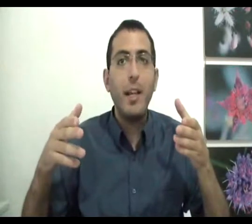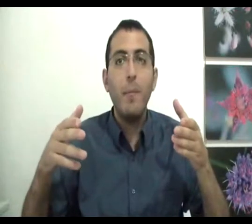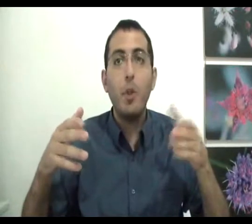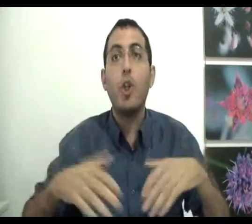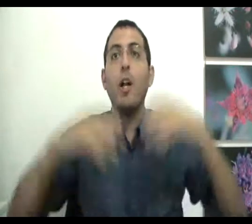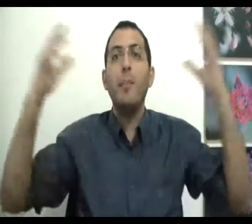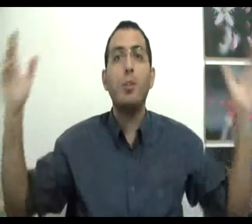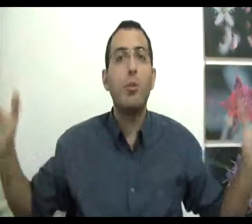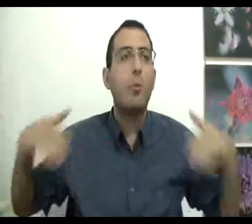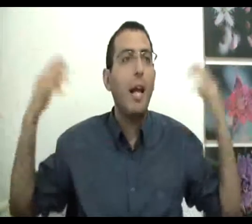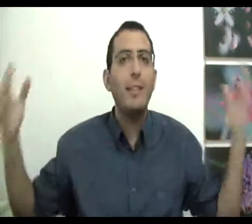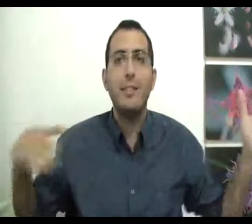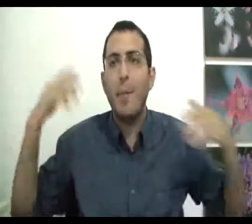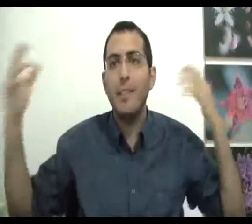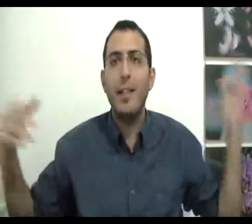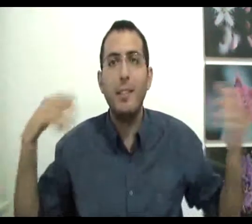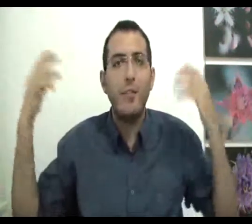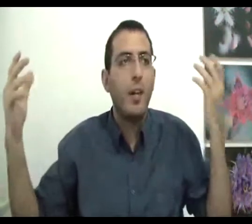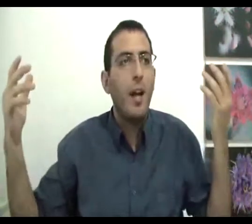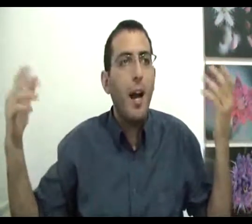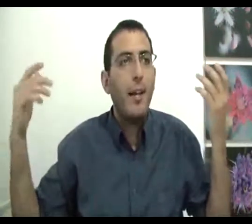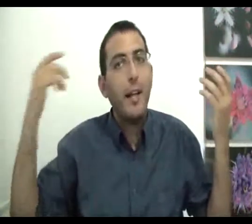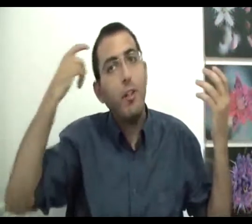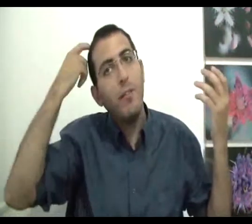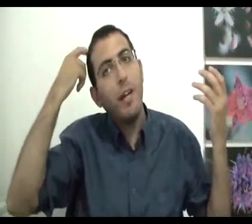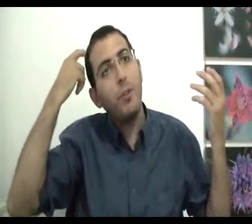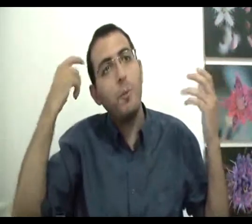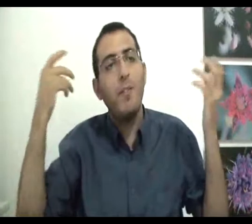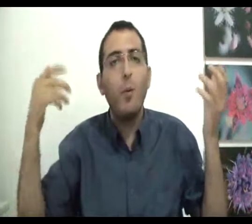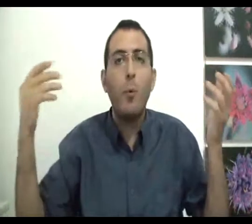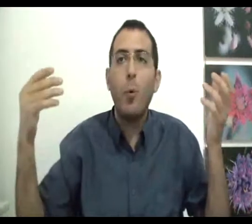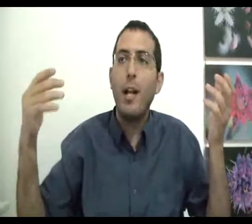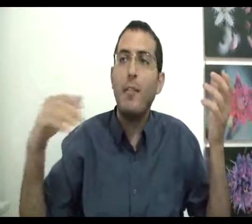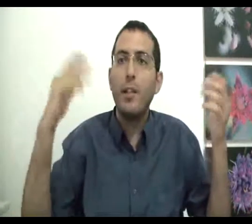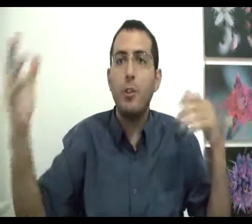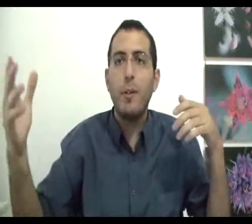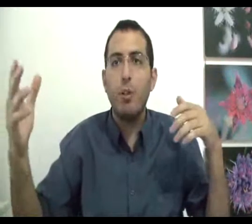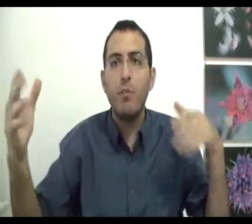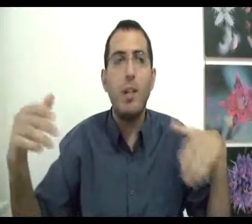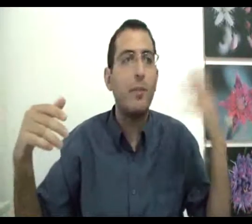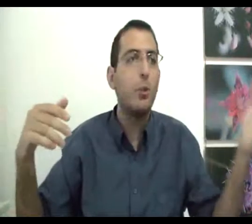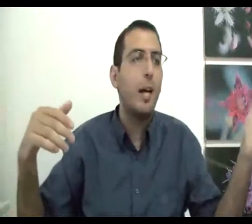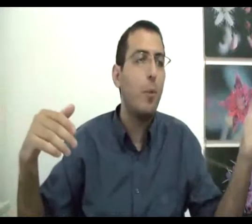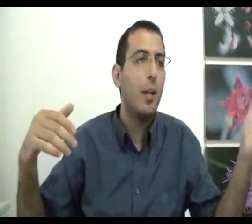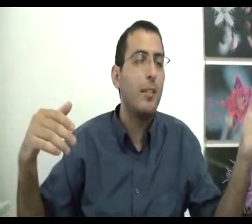אם כל המציאות כולה היא סתם איזה רצף אקראי של דברים ושום דבר הוא לא מוחלט ואין שום רטוב מוחלט ושום רע מוחלט